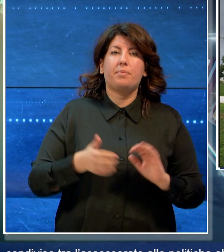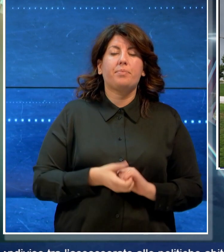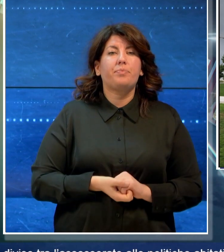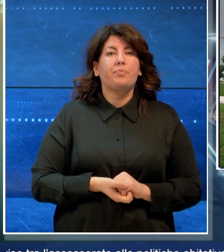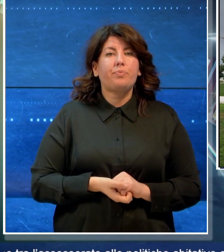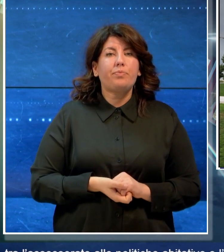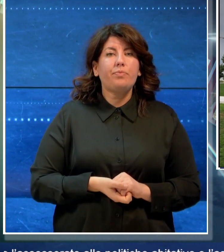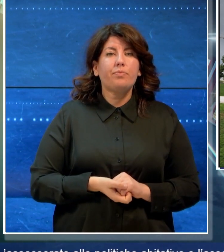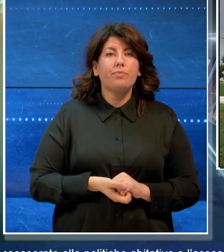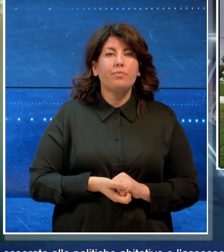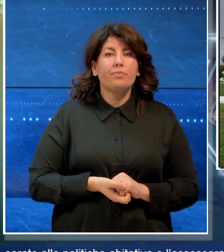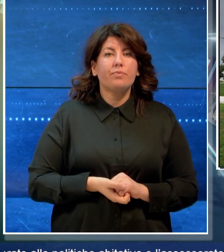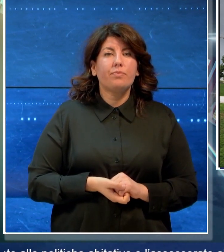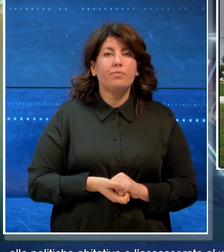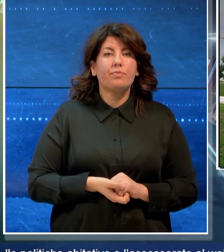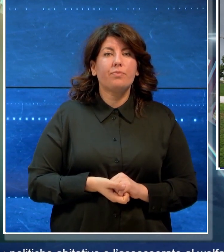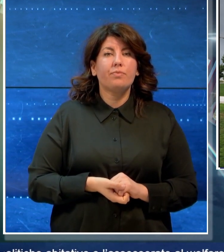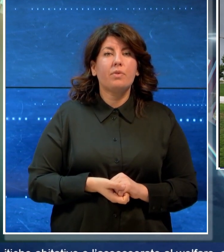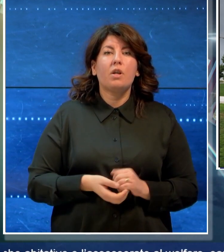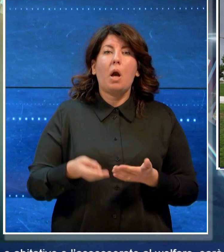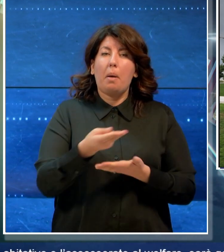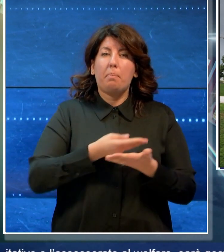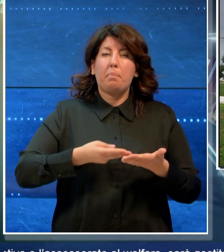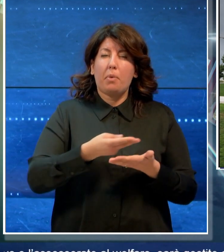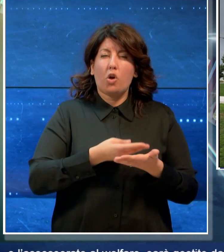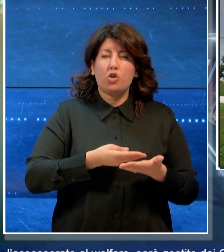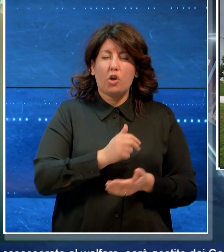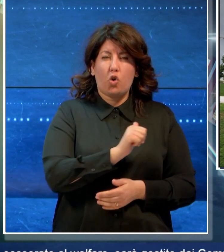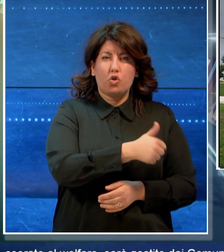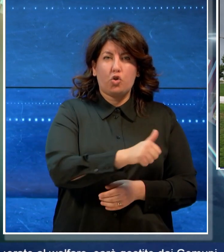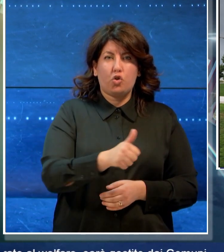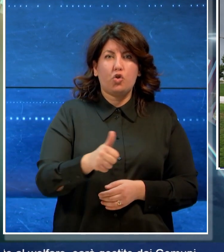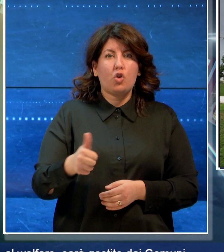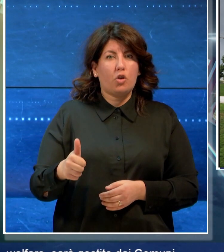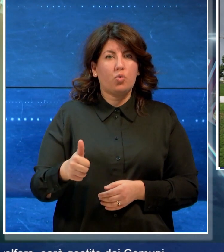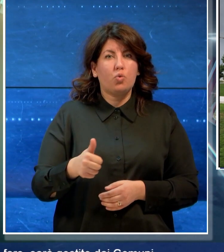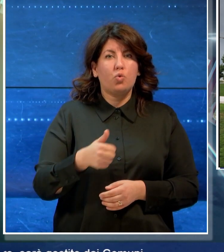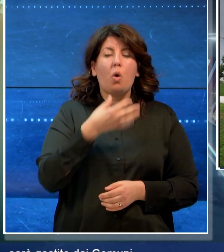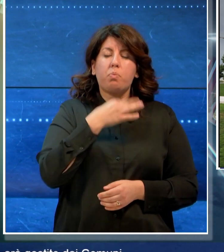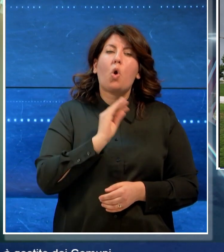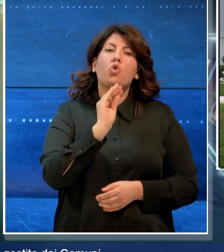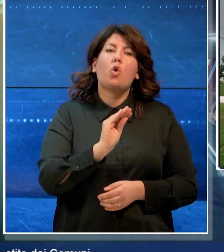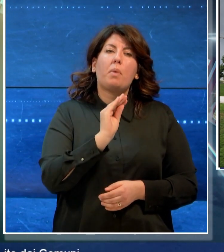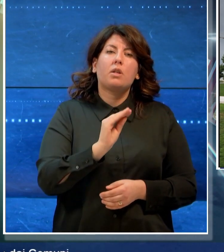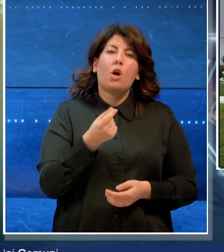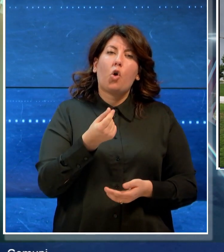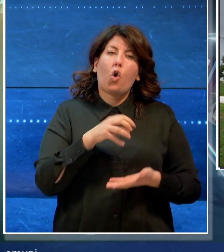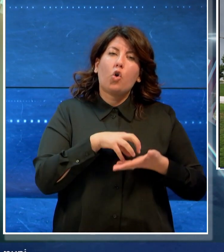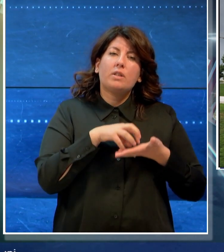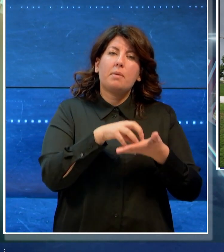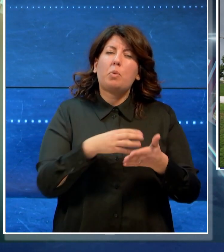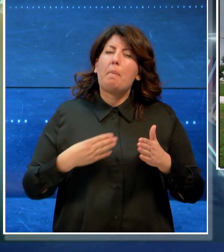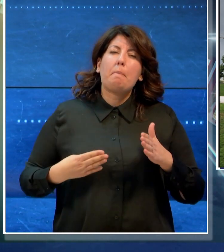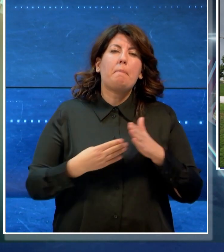Per ciascun progetto pilota potrà essere richiesto un contributo massimo